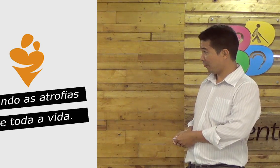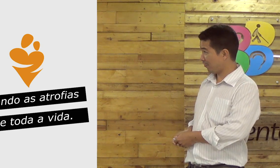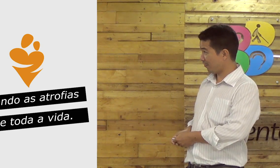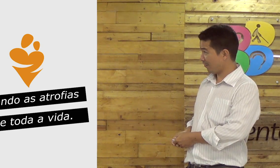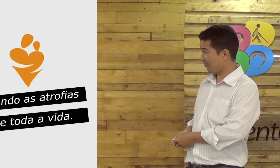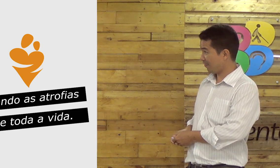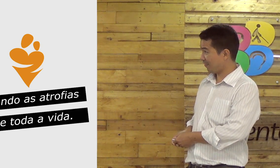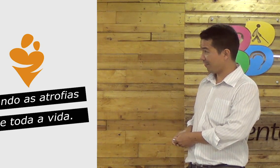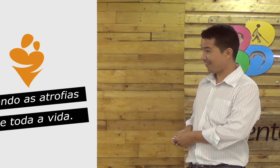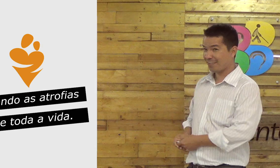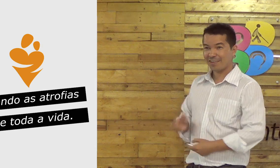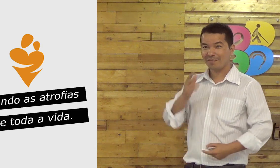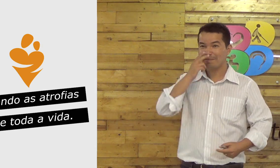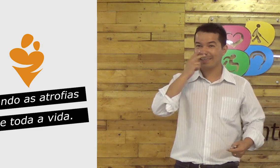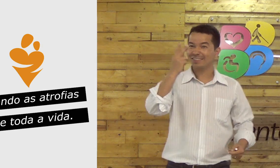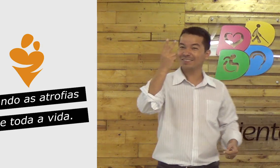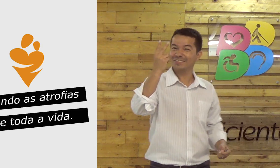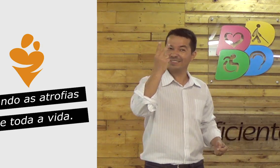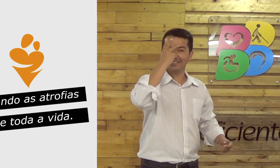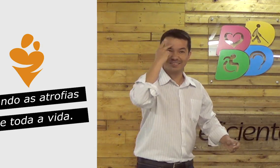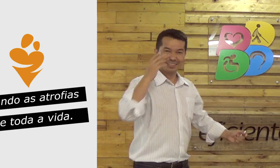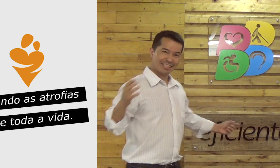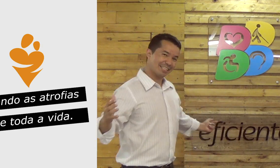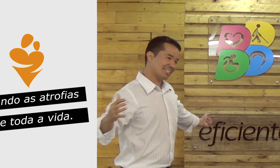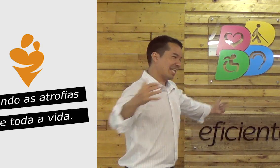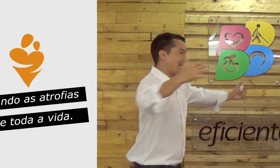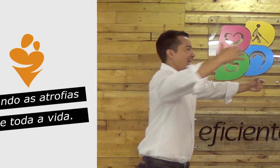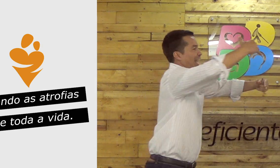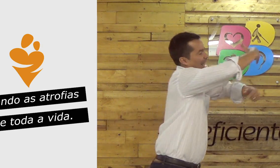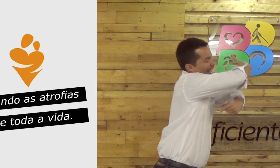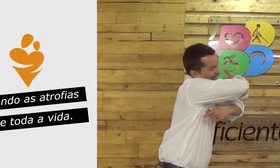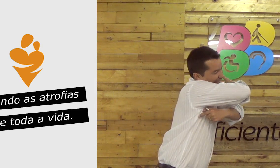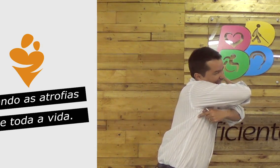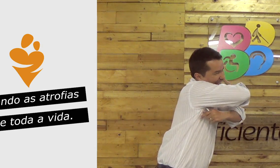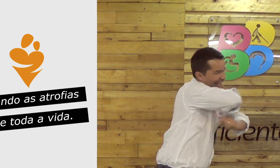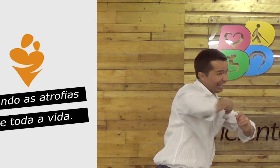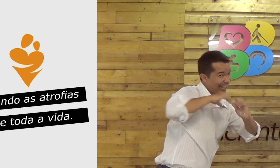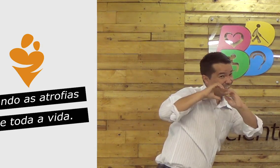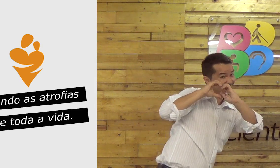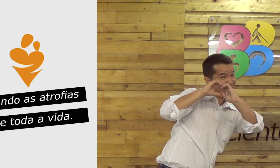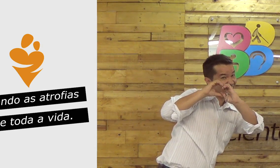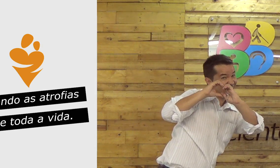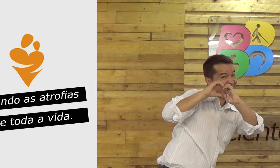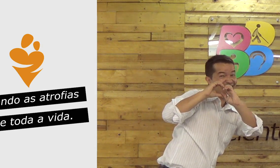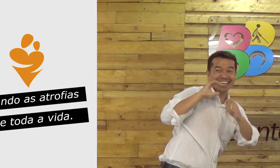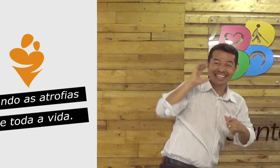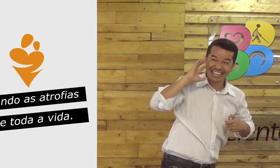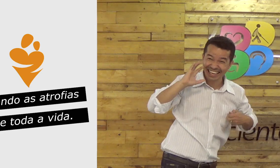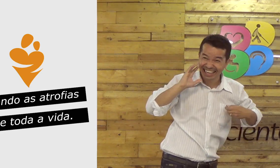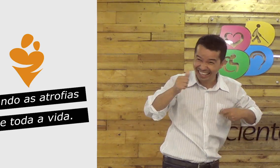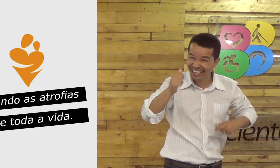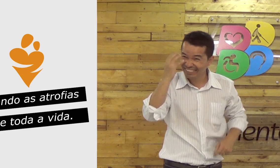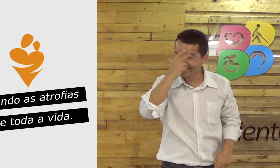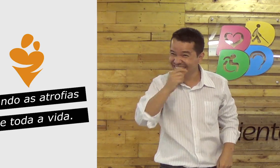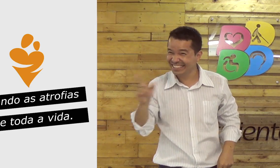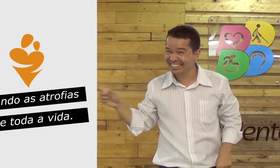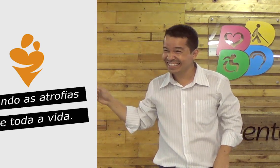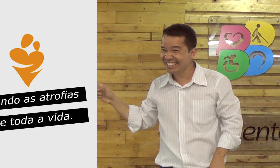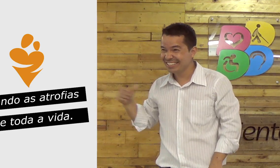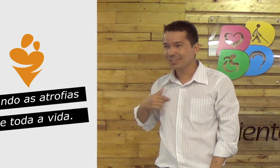Olha só, você gostou? Parece que são duas pessoas abraçadas. Né? Que legal. E juntas elas formam